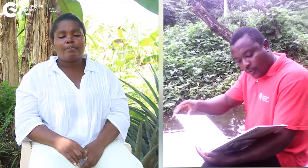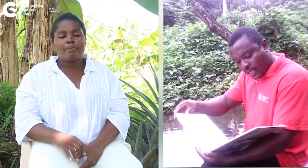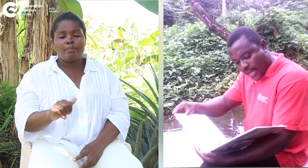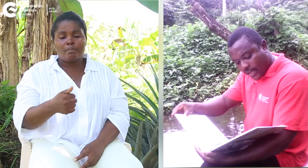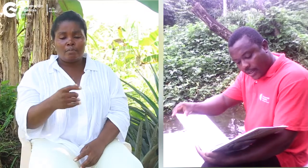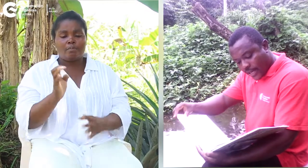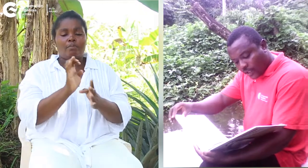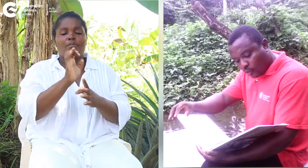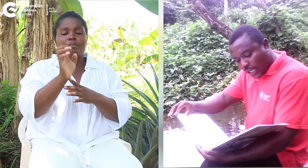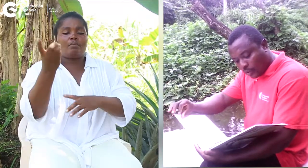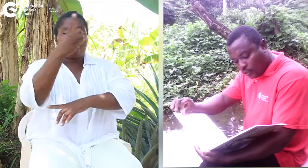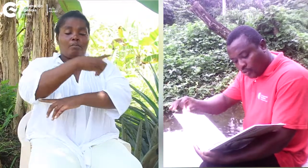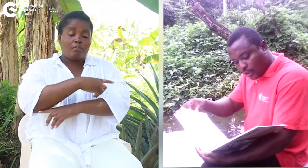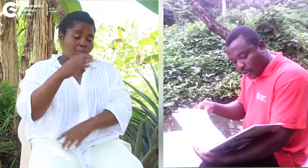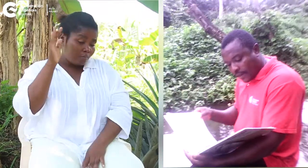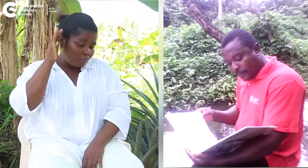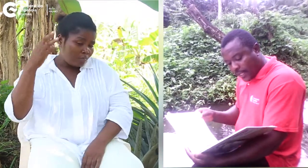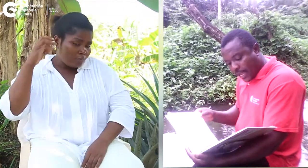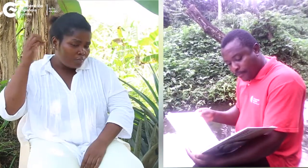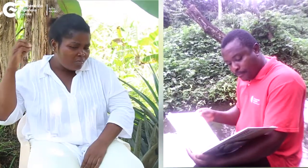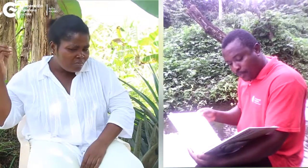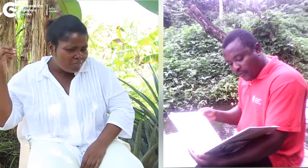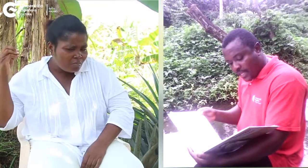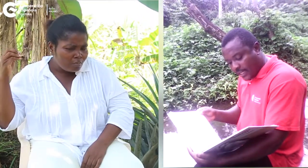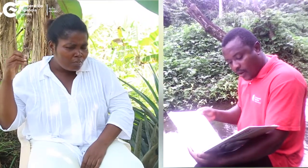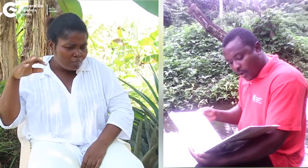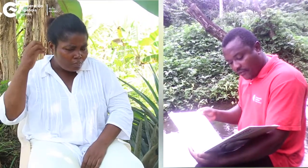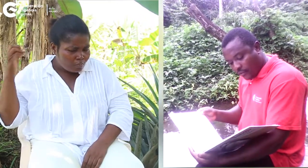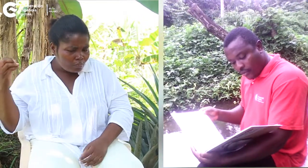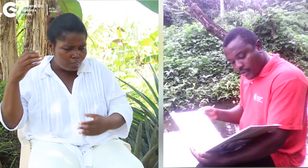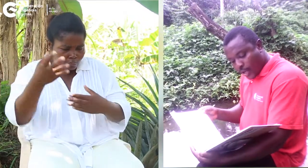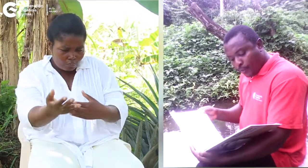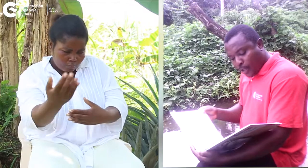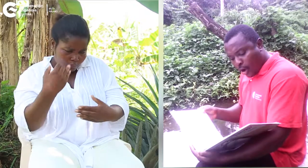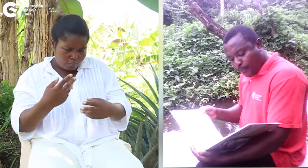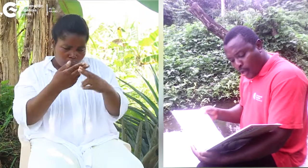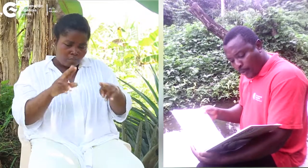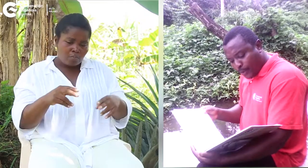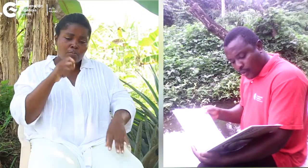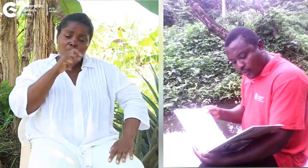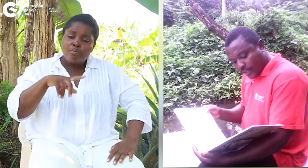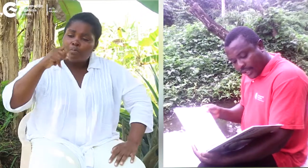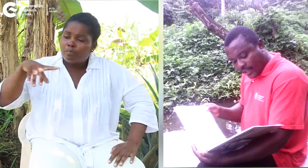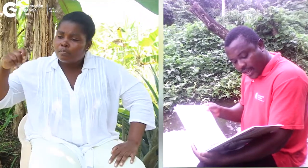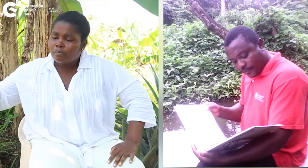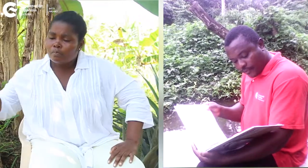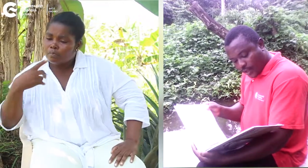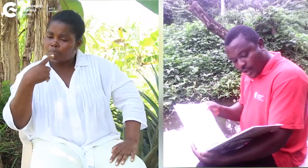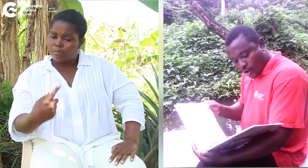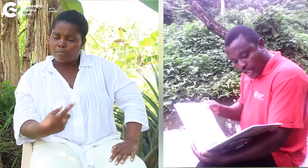un día escucharon un sonido que provenía del huevo. ¡Pio, pio, pio! decía. Roy